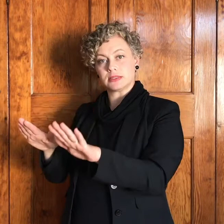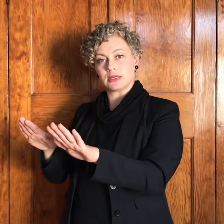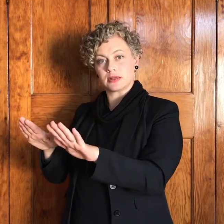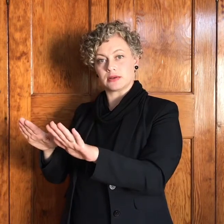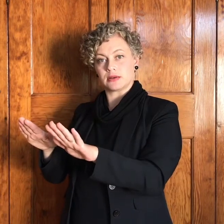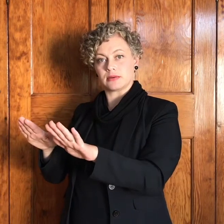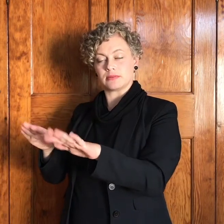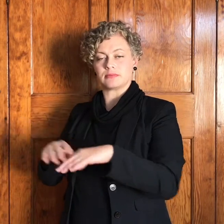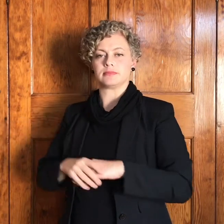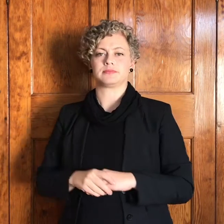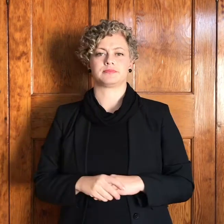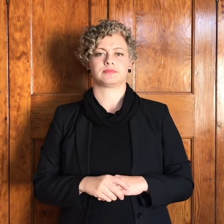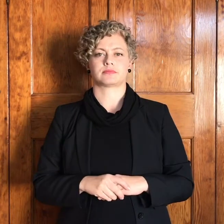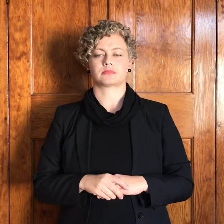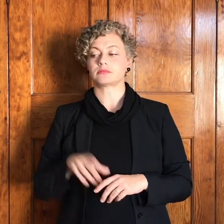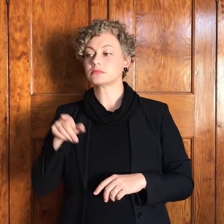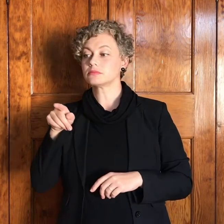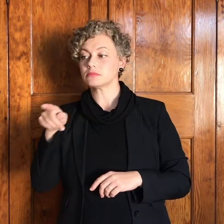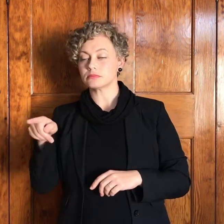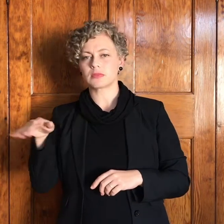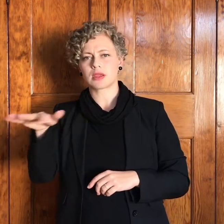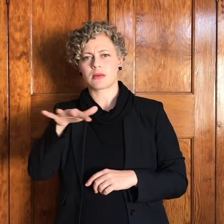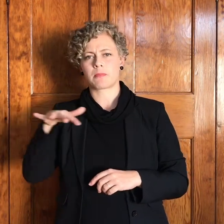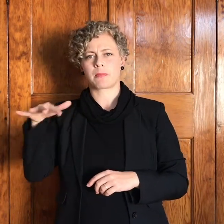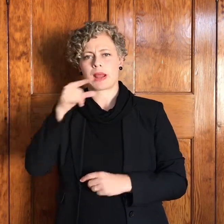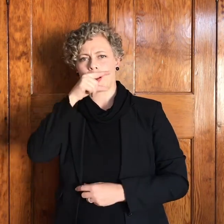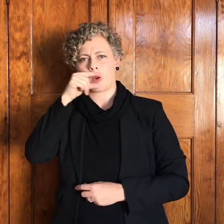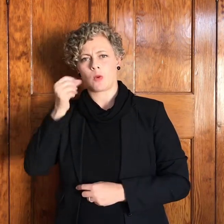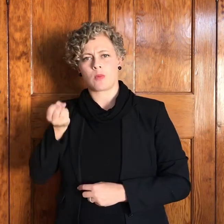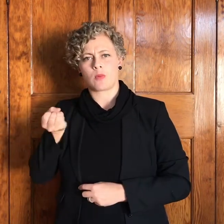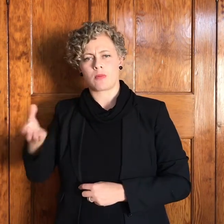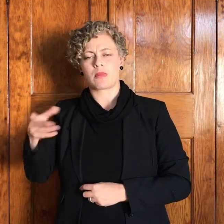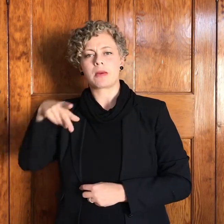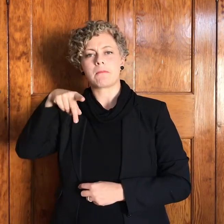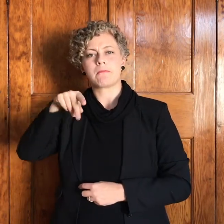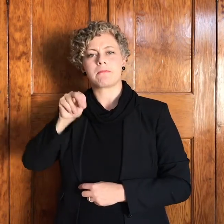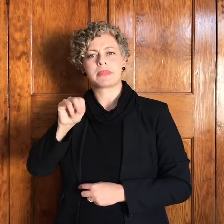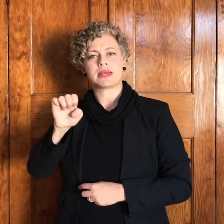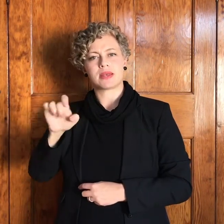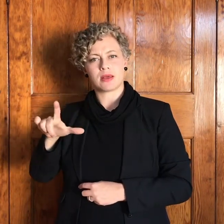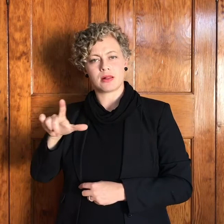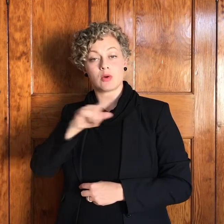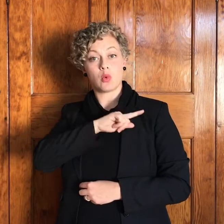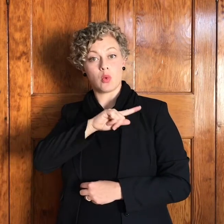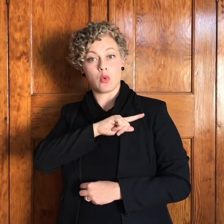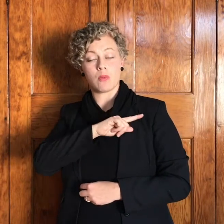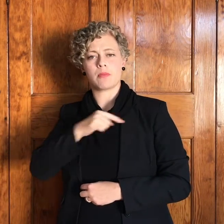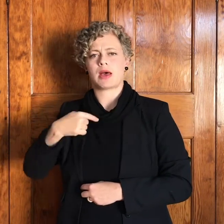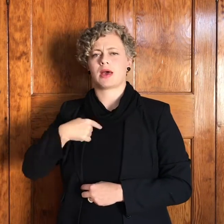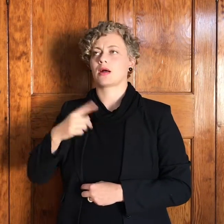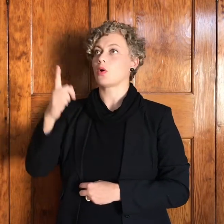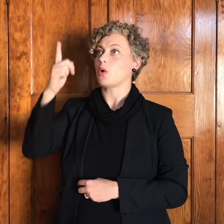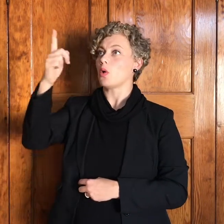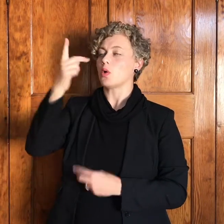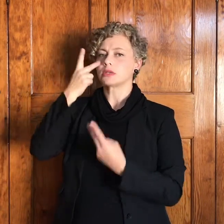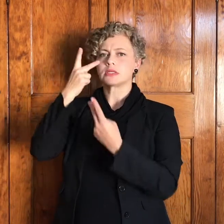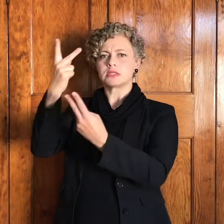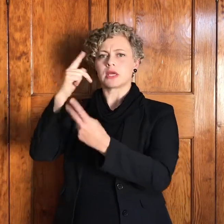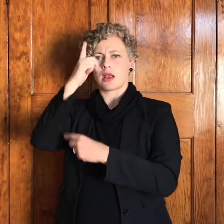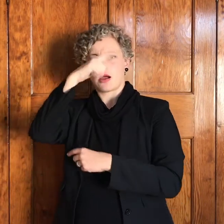Pneel genoem want het hy gesê ek het God van aangezig tot aangezig gesê en ek het nie